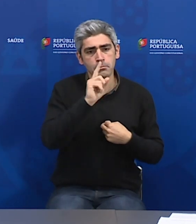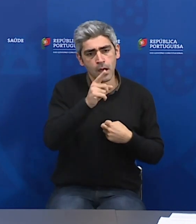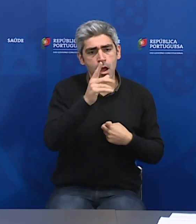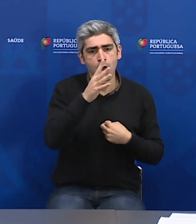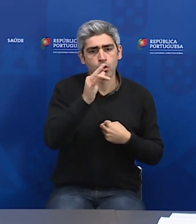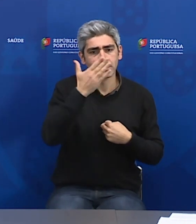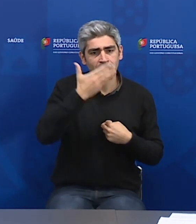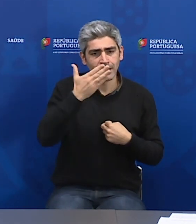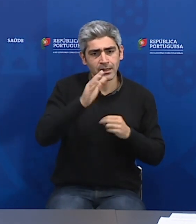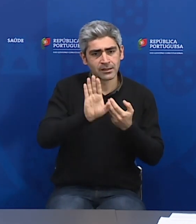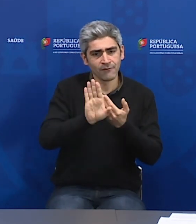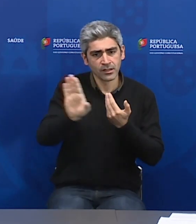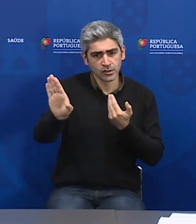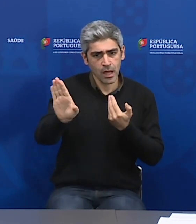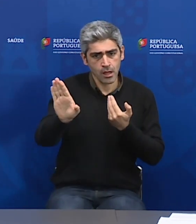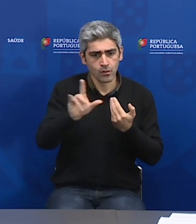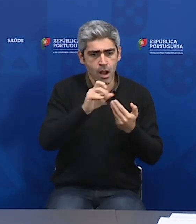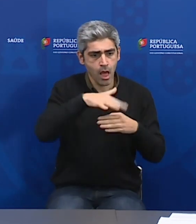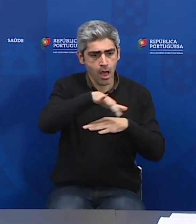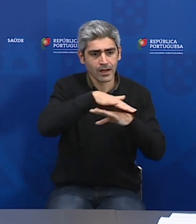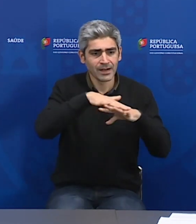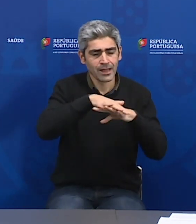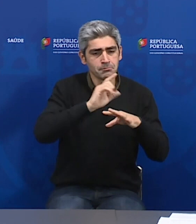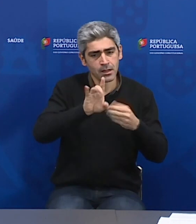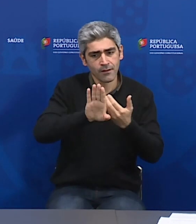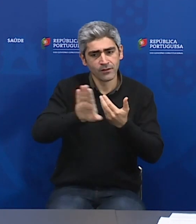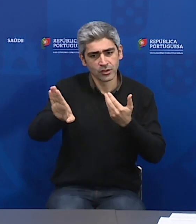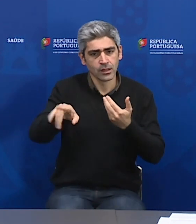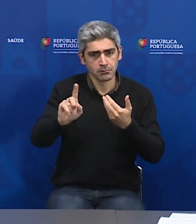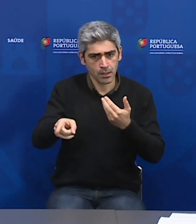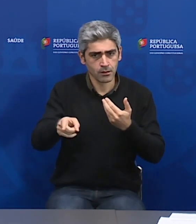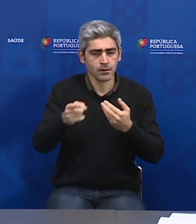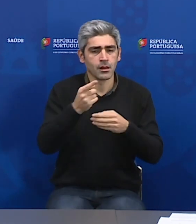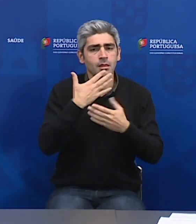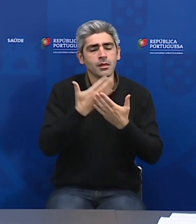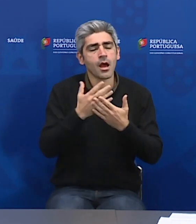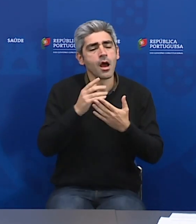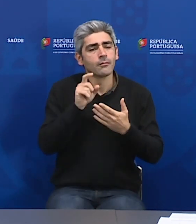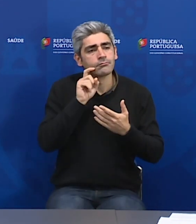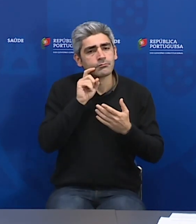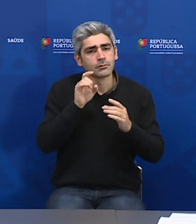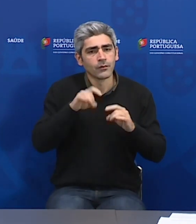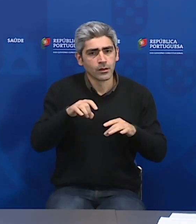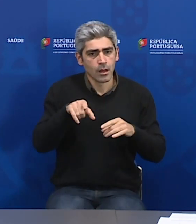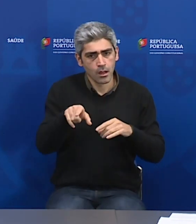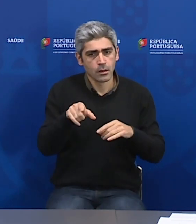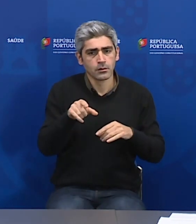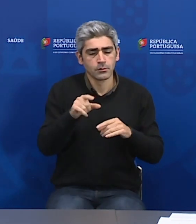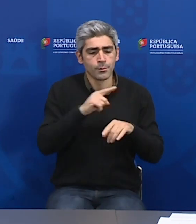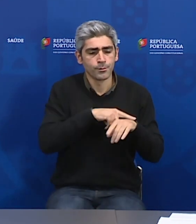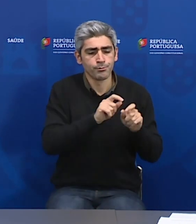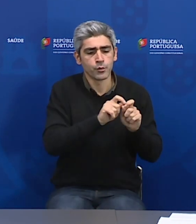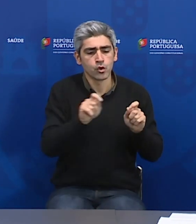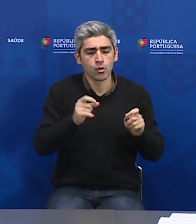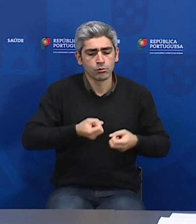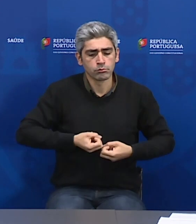isoladas das restantes pessoas do lar ou da rede nacional dos cuidados continuados, exatamente para colmatar aqui este período de